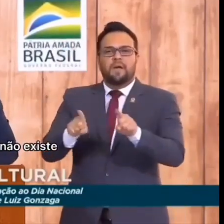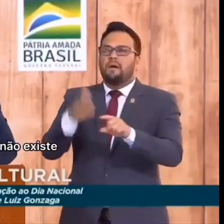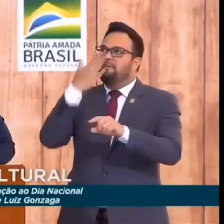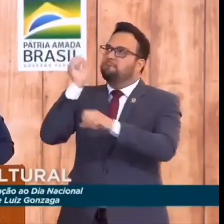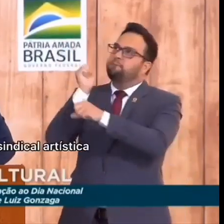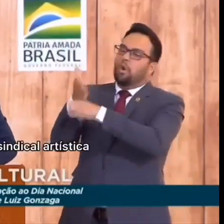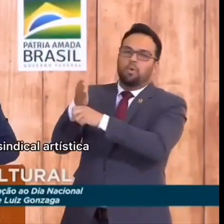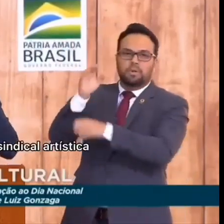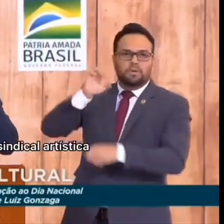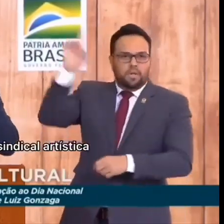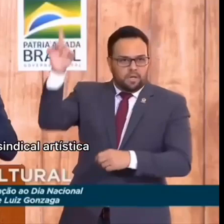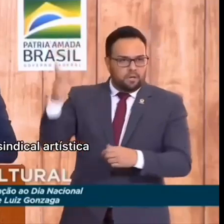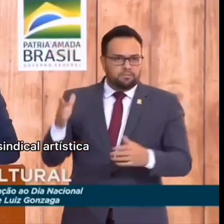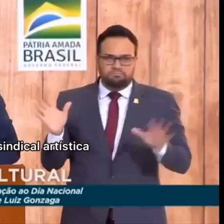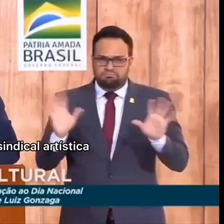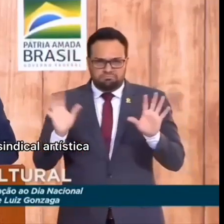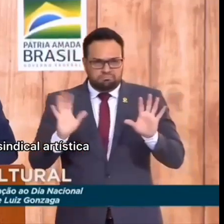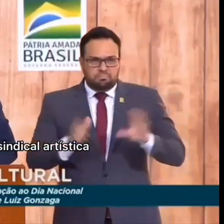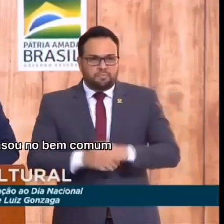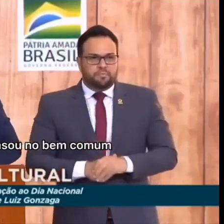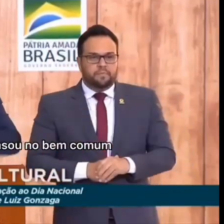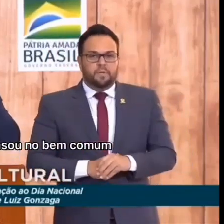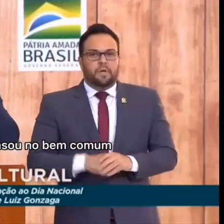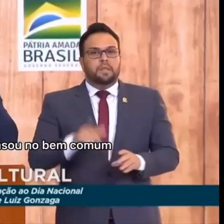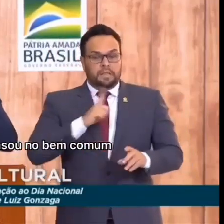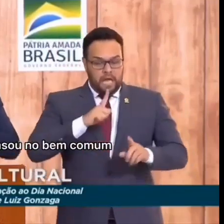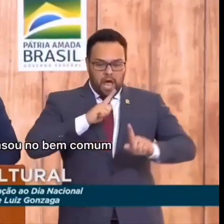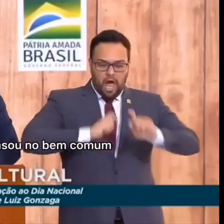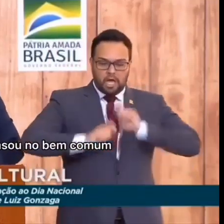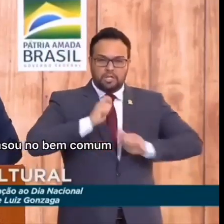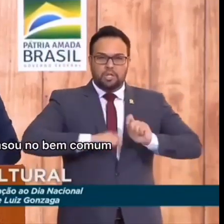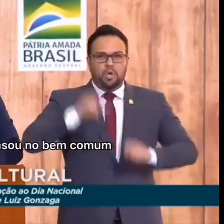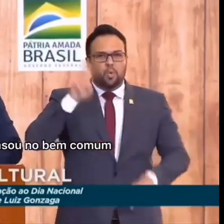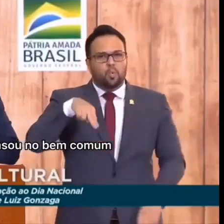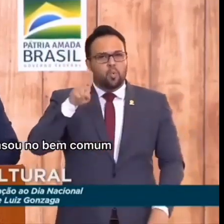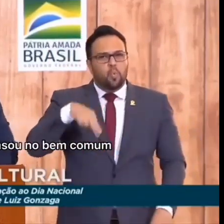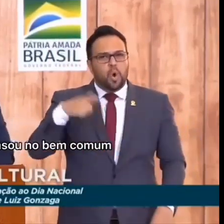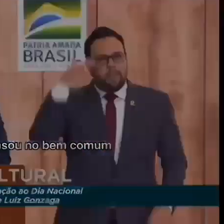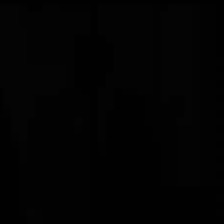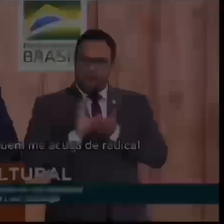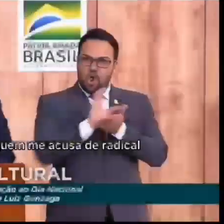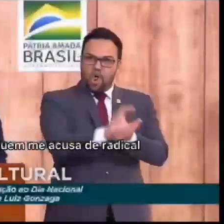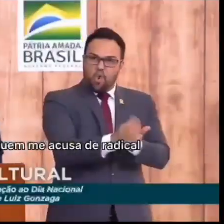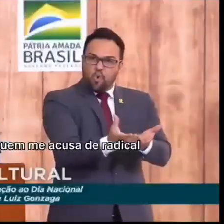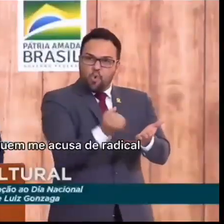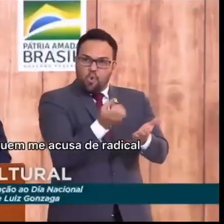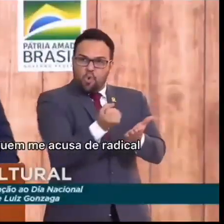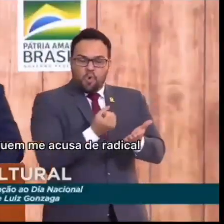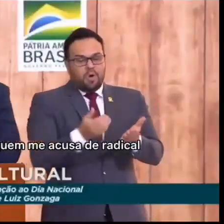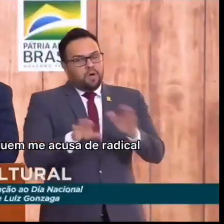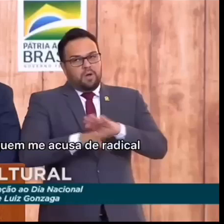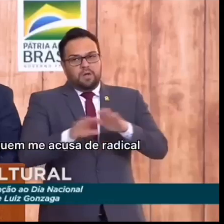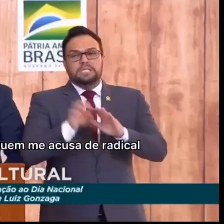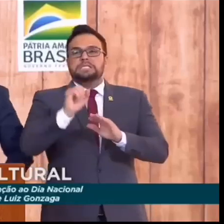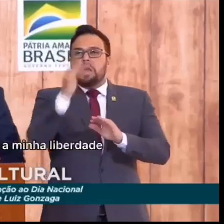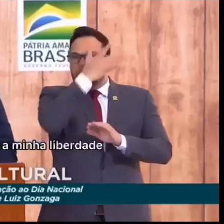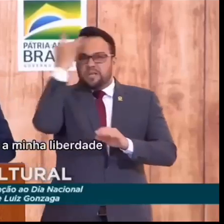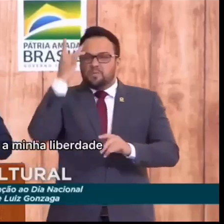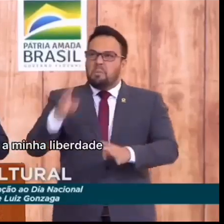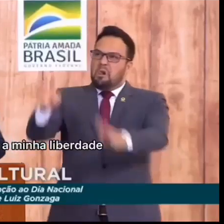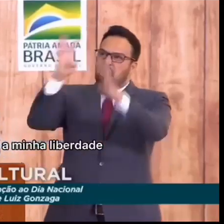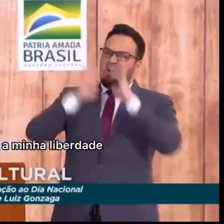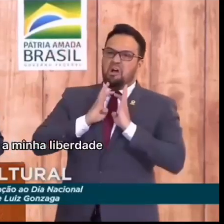não existe. Uma elite sindical artística que jamais pensou no bem comum. Presidente, para quem me acusa de radical,